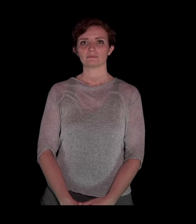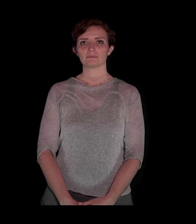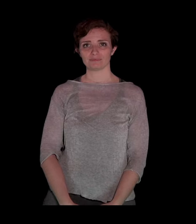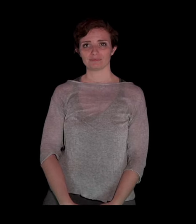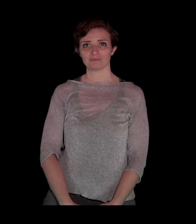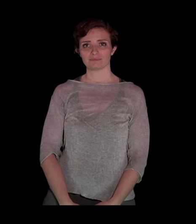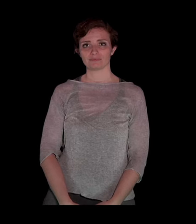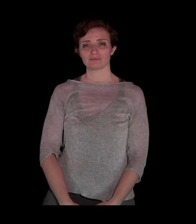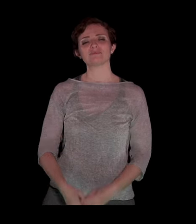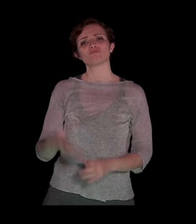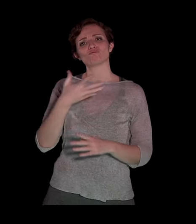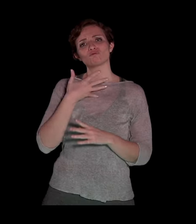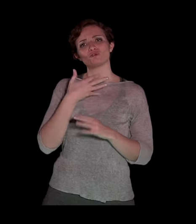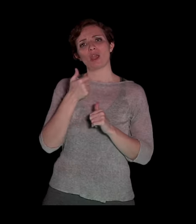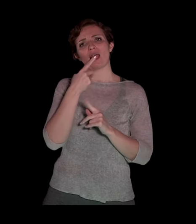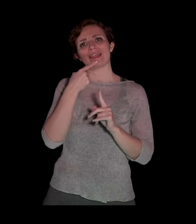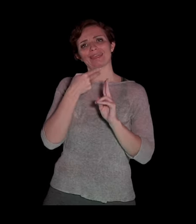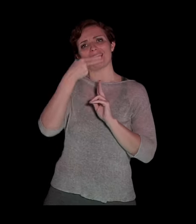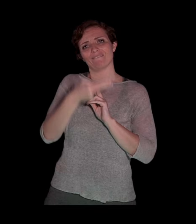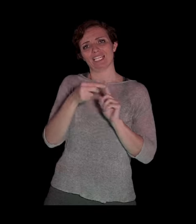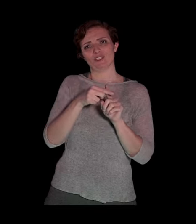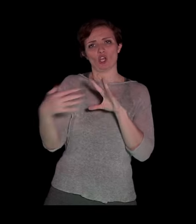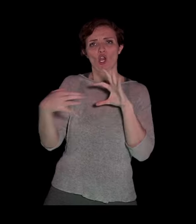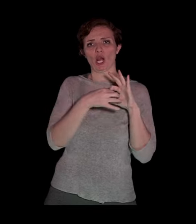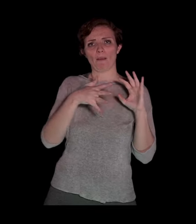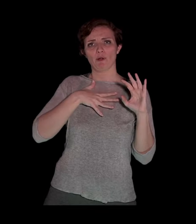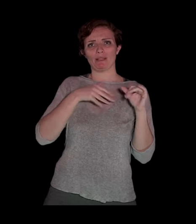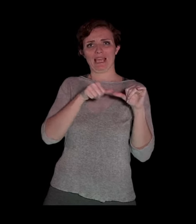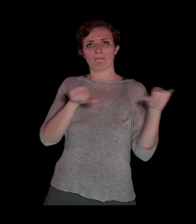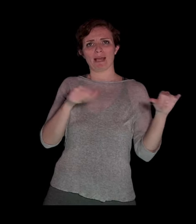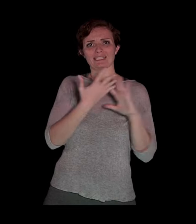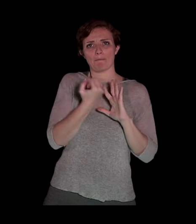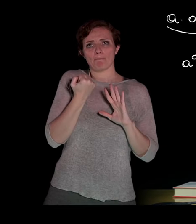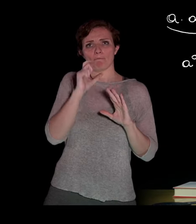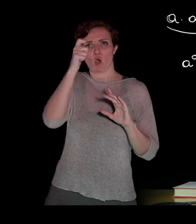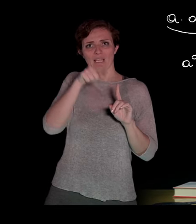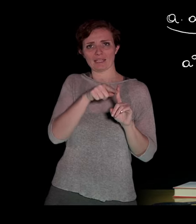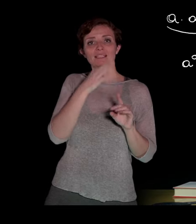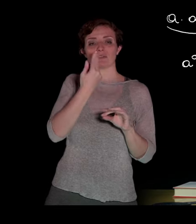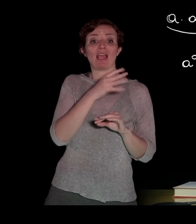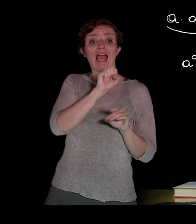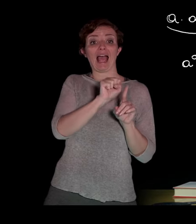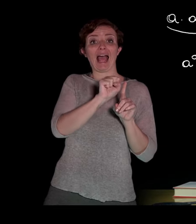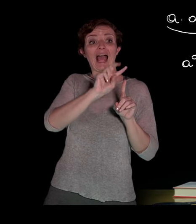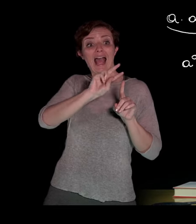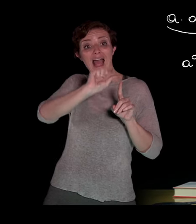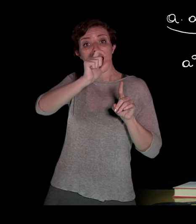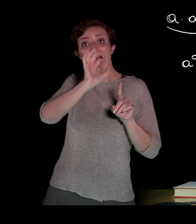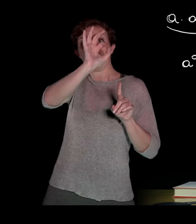There are some definitions that are associated with the base of the power, so A to 0, which is a power with an exponent equal to